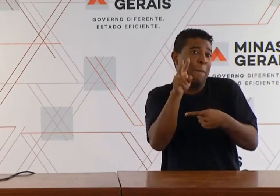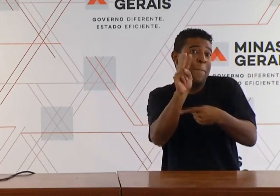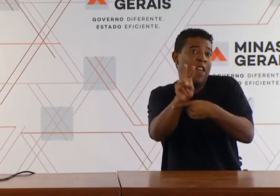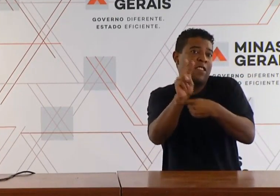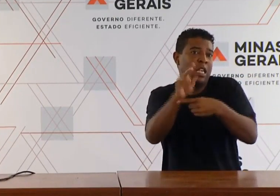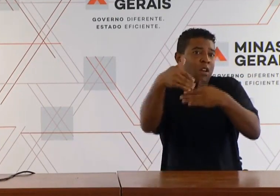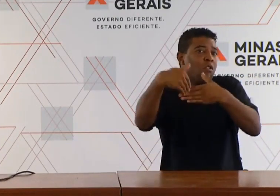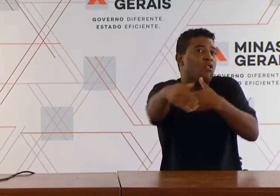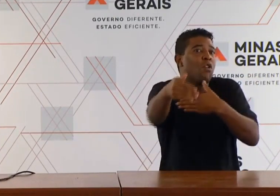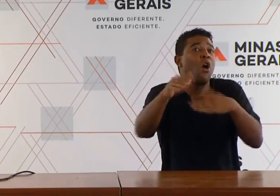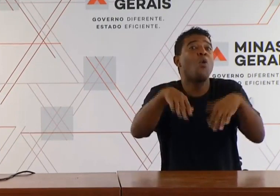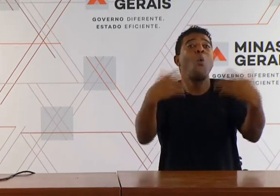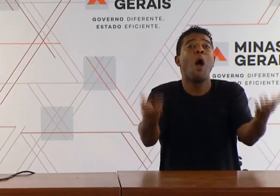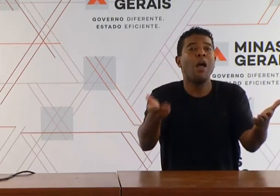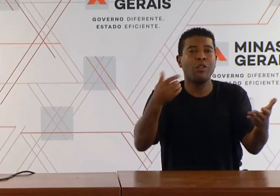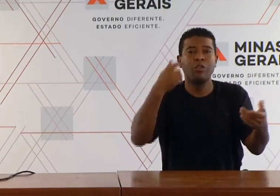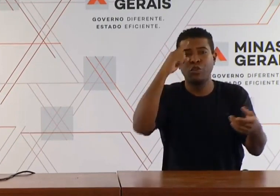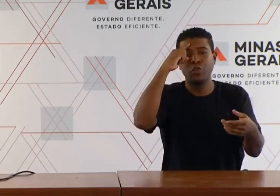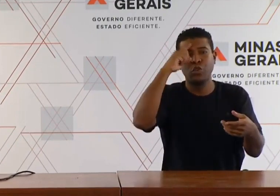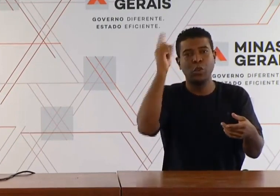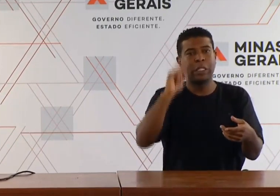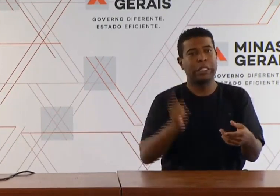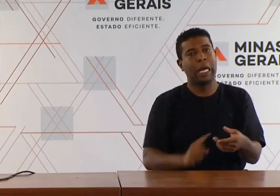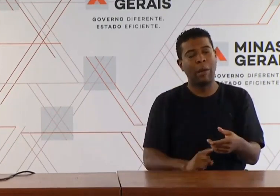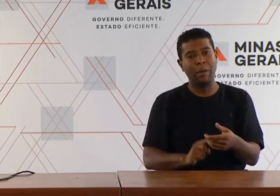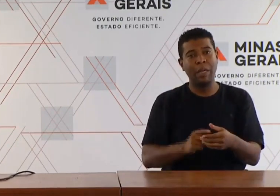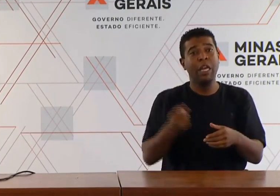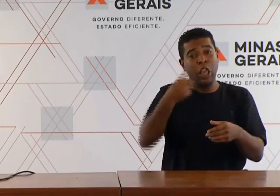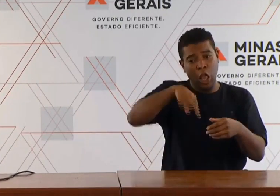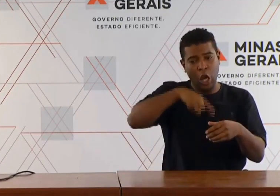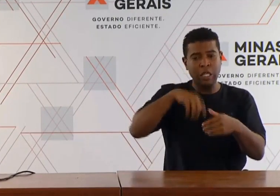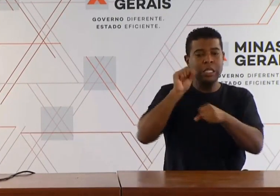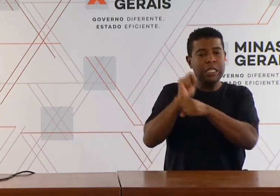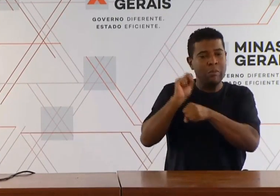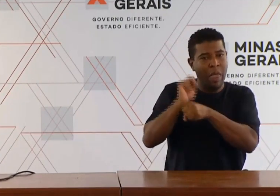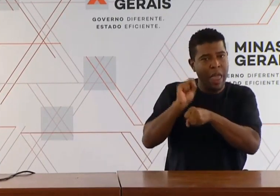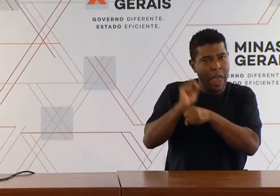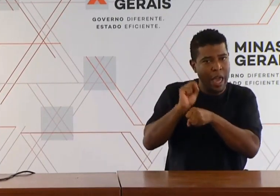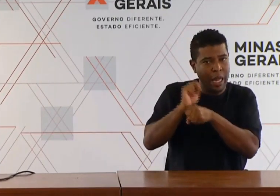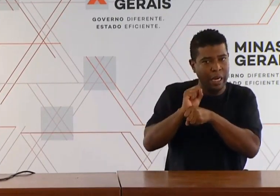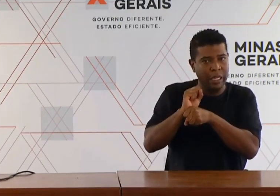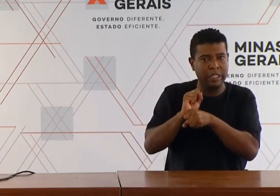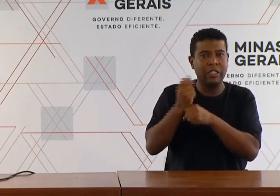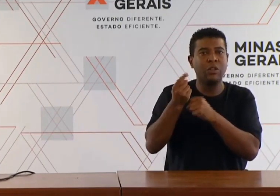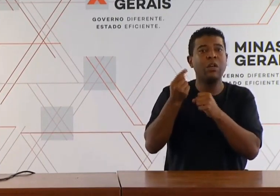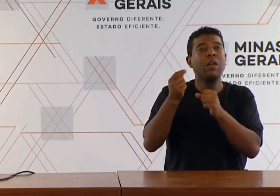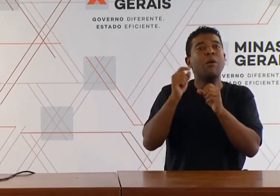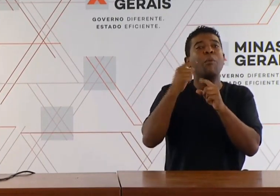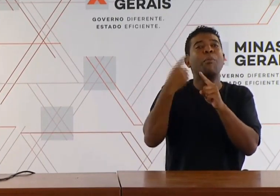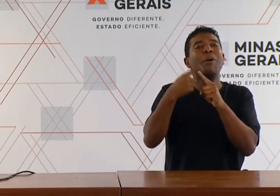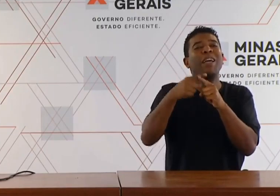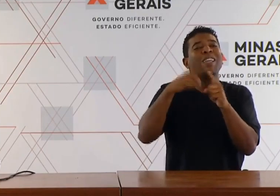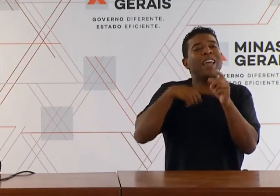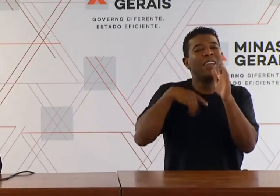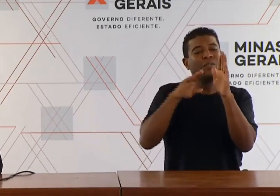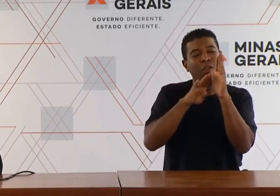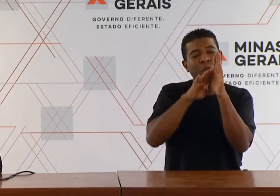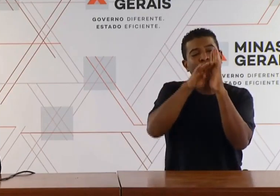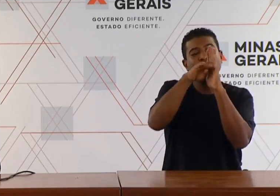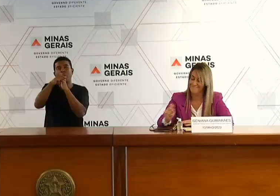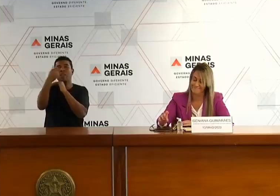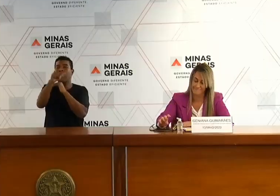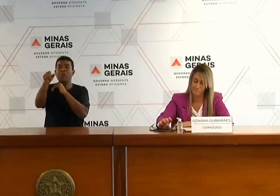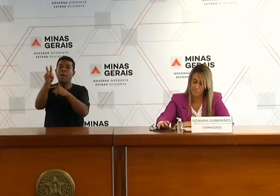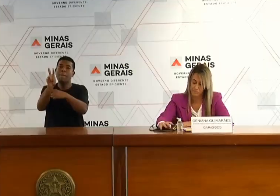secretário Carlos da Saúde, aguardando e torcendo muito para que a situação fique mais tranquila, mas não há previsão.